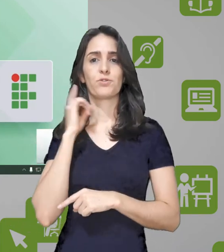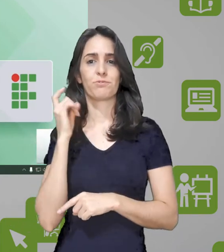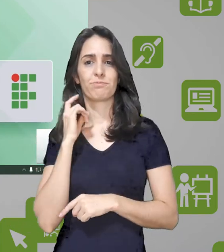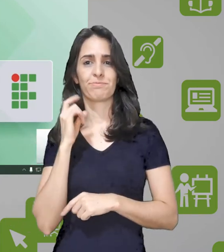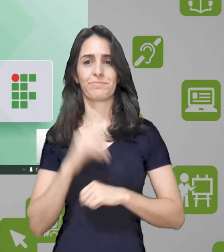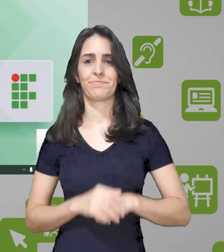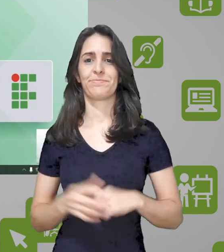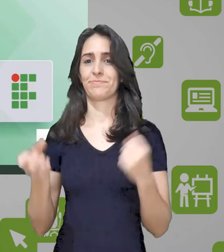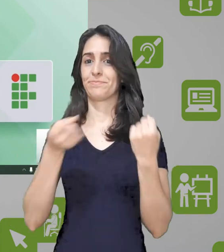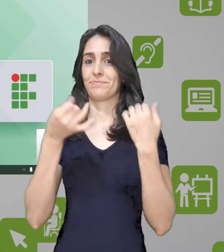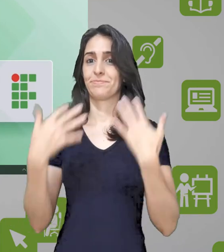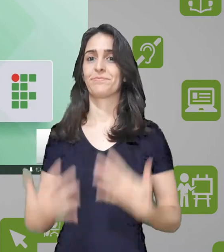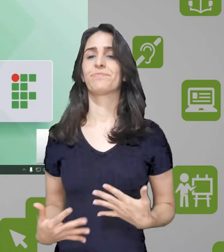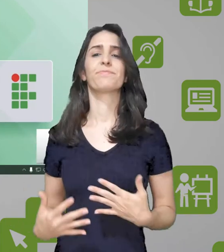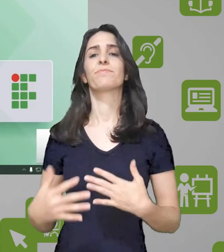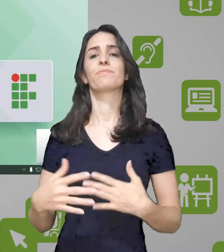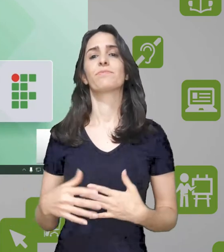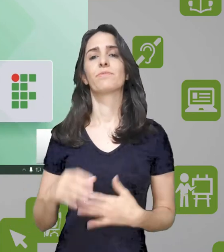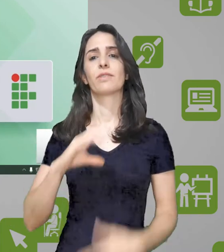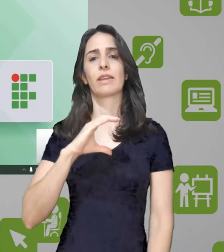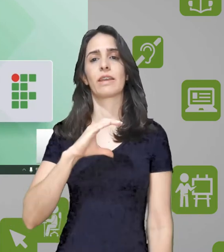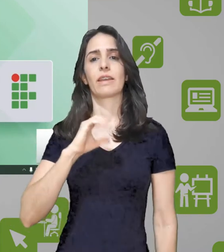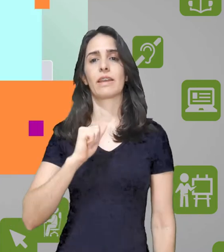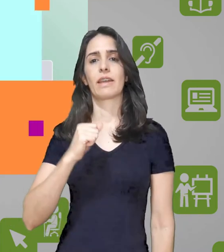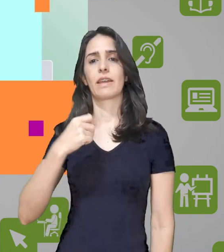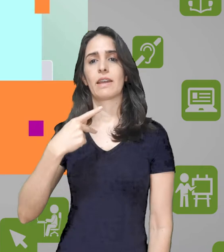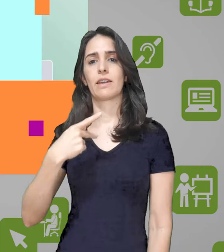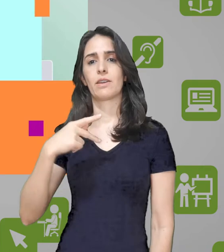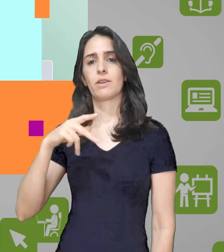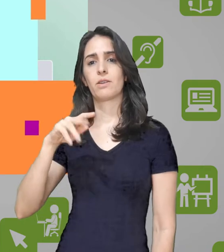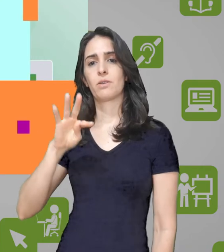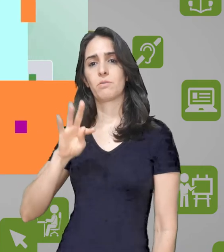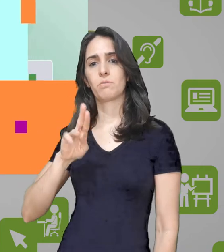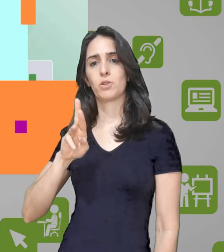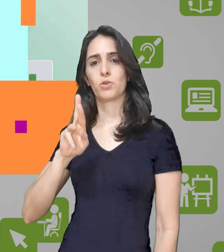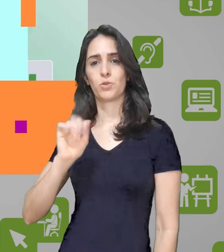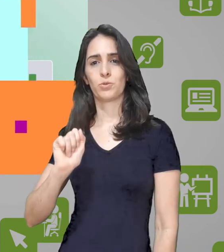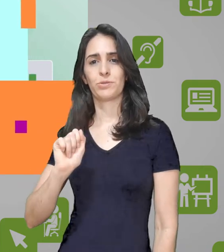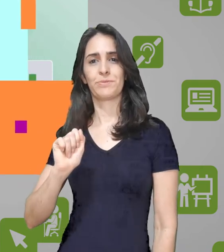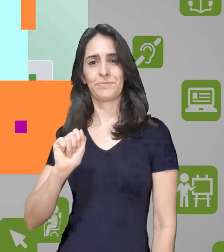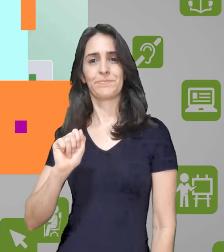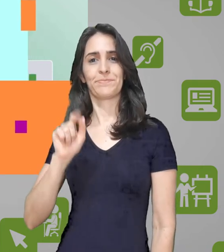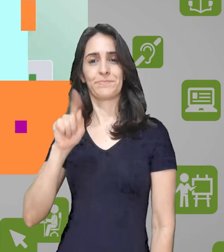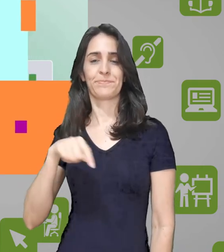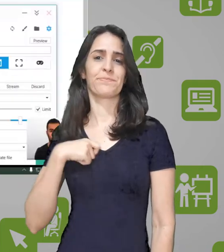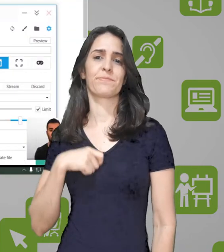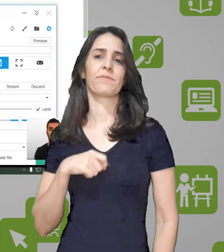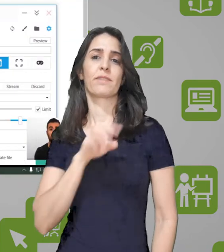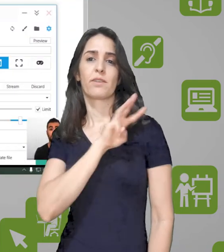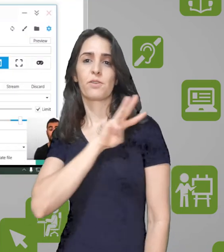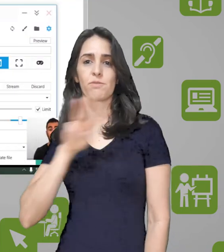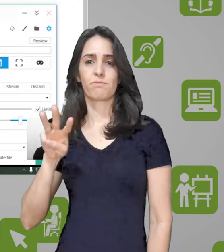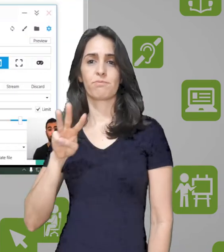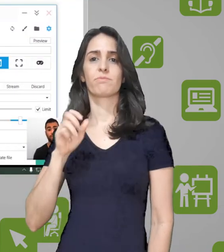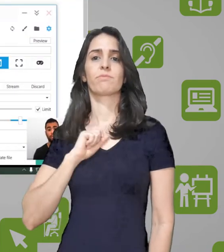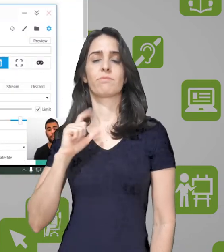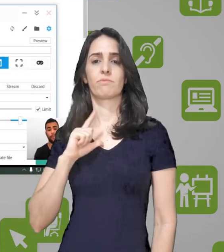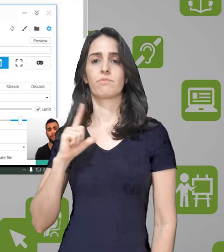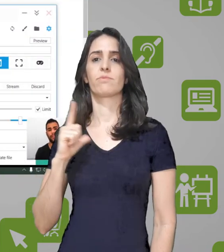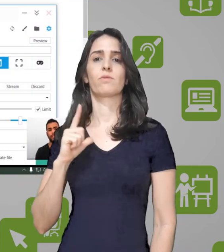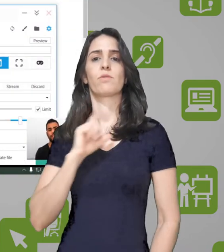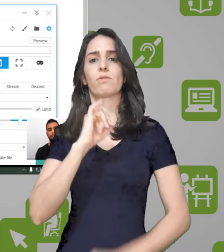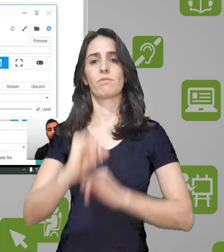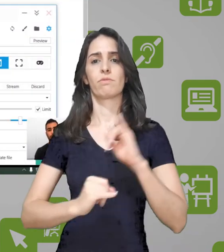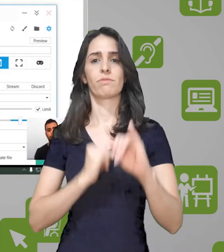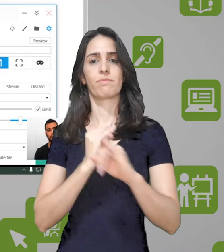e da sua interface em vídeo. Hoje vou estar falando do software Captura. Em um navegador de sua